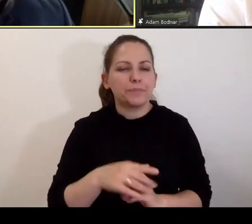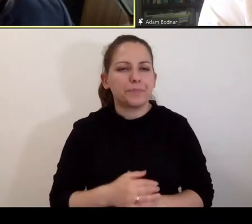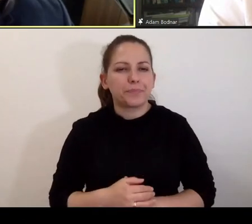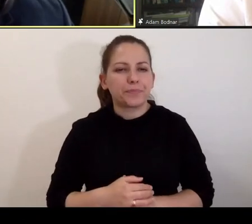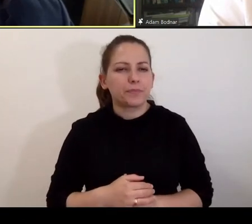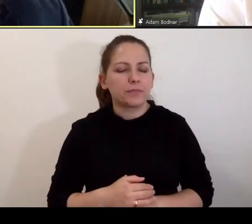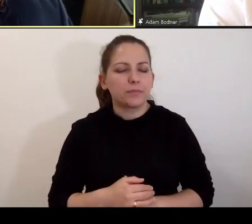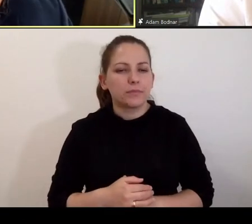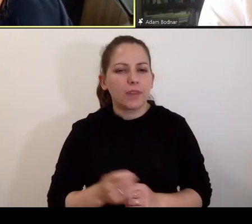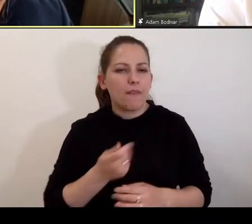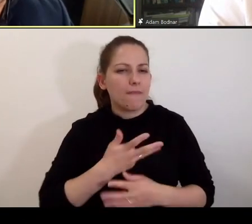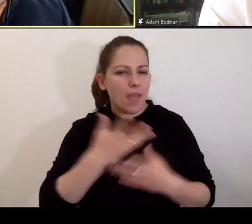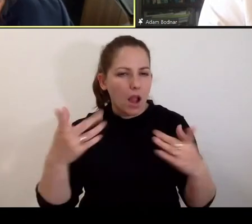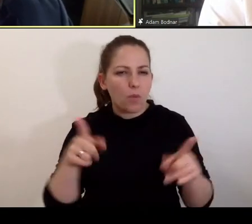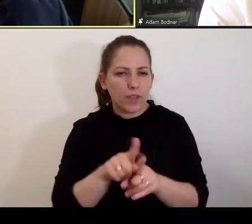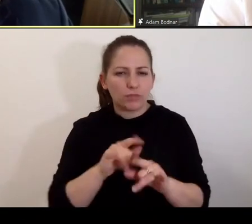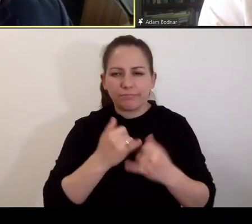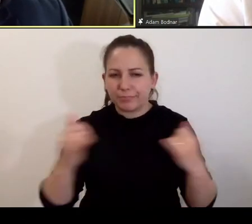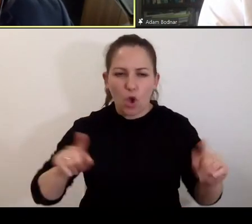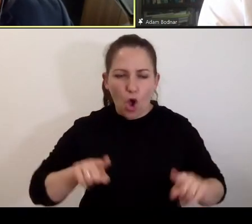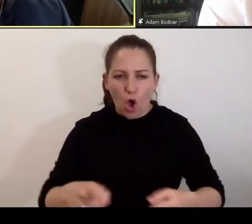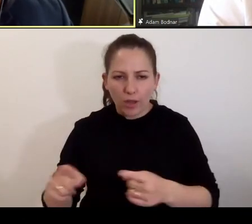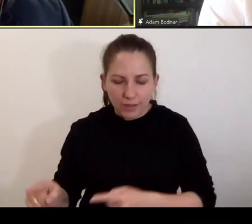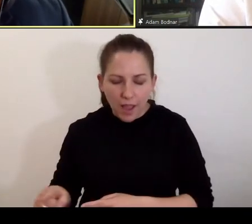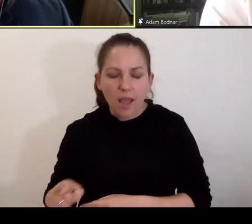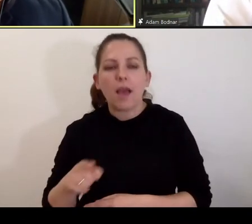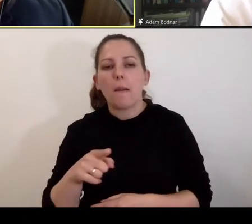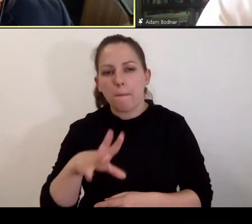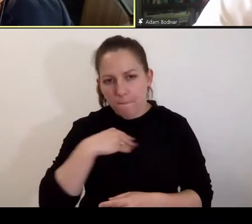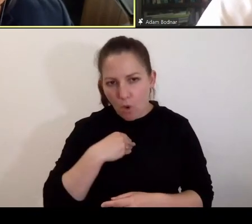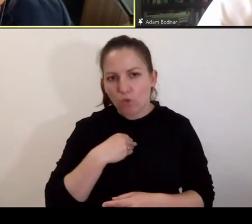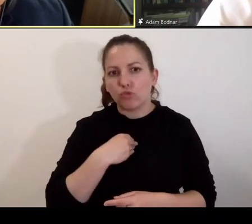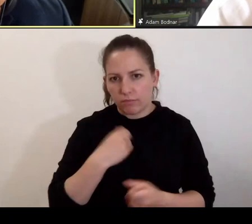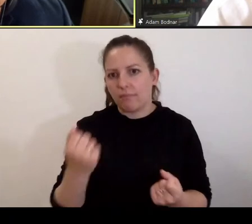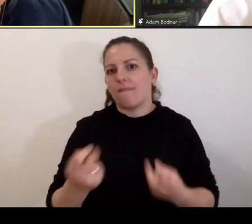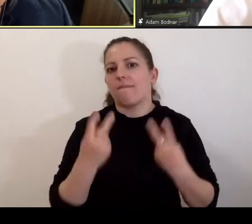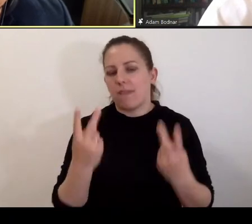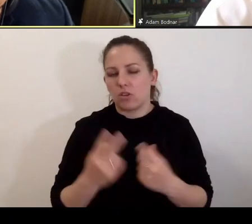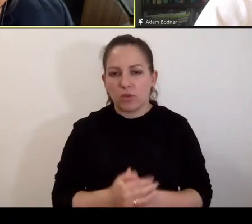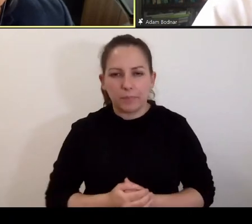jak i od wielu innych organizacji może być relewantna.